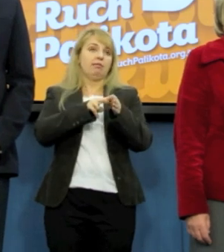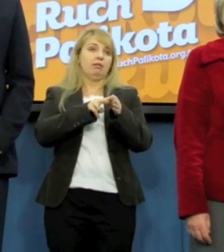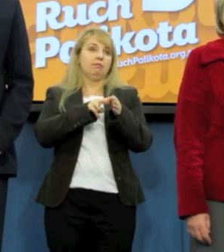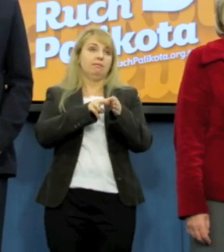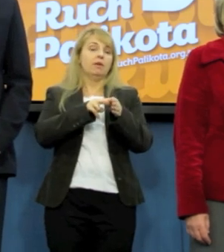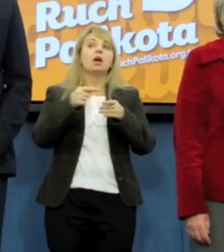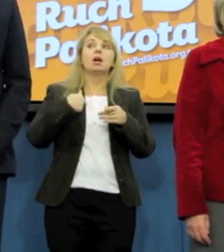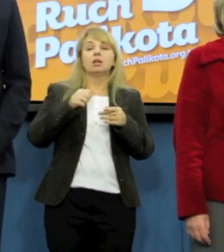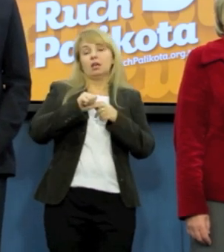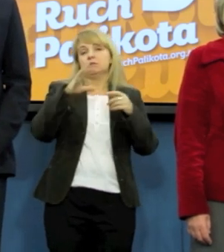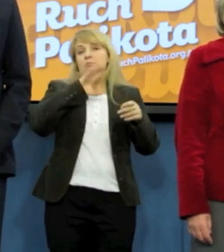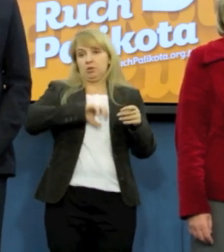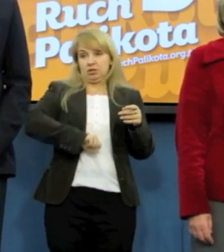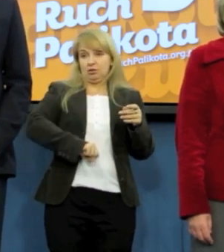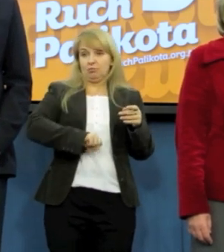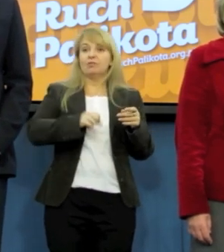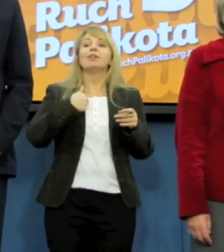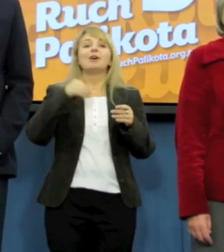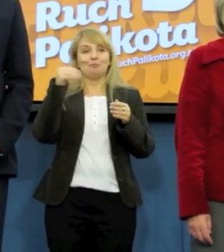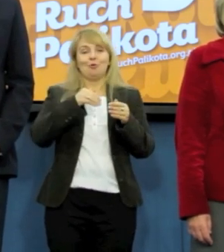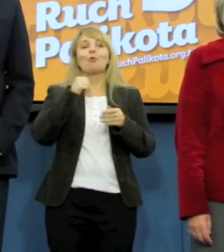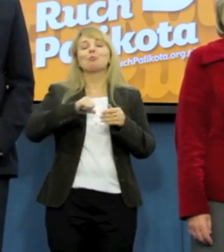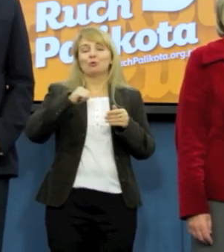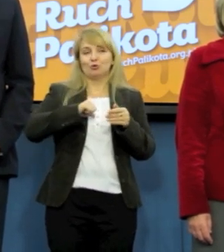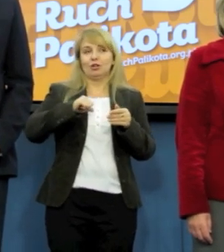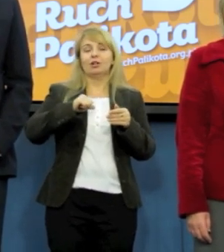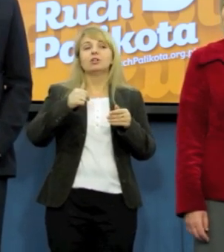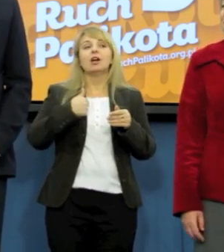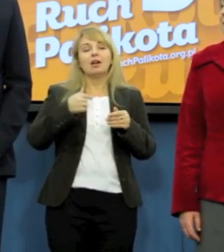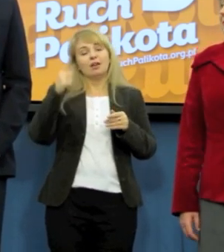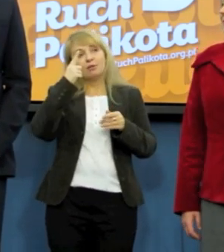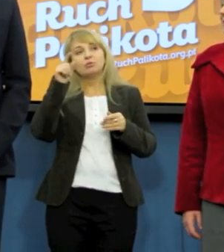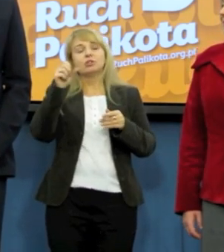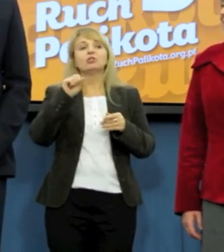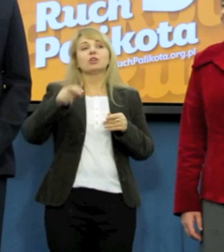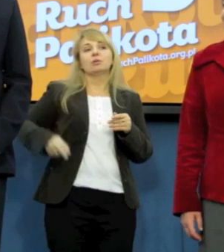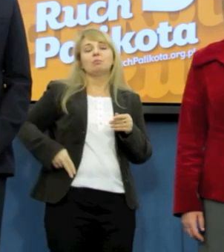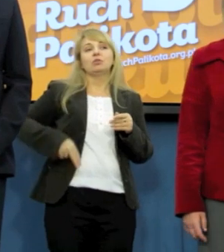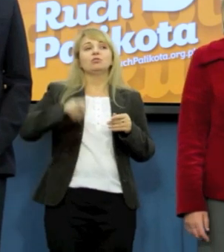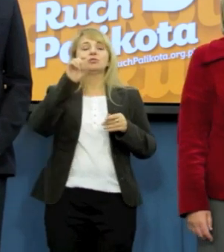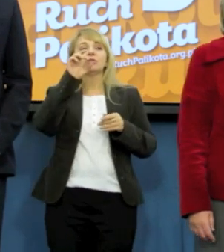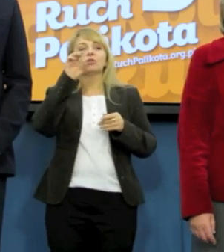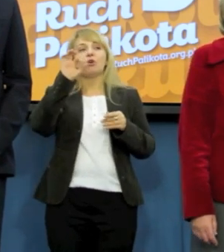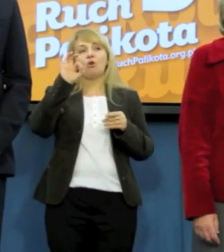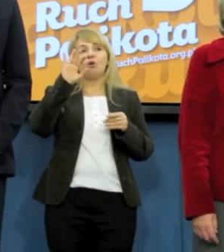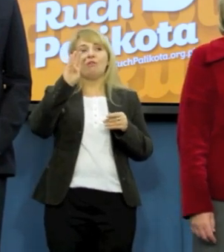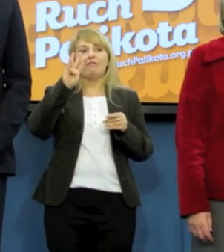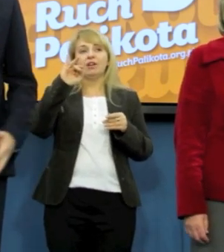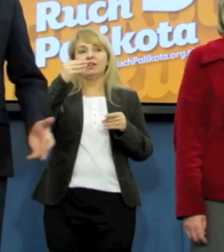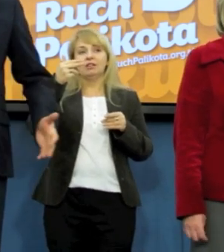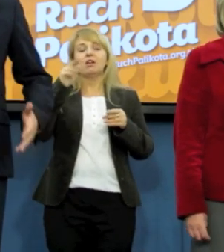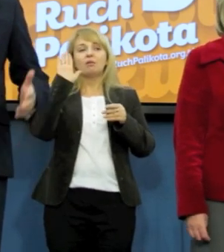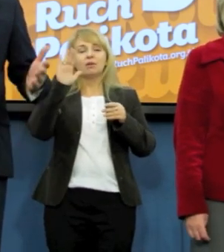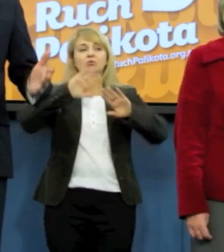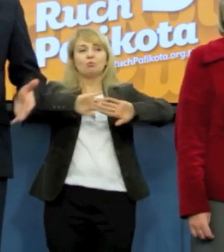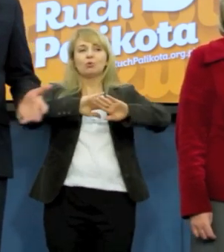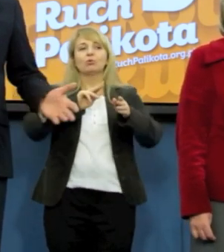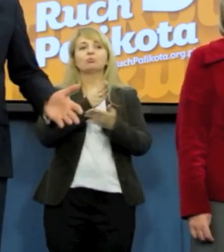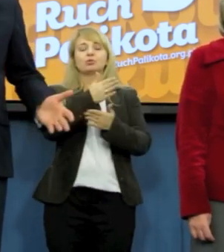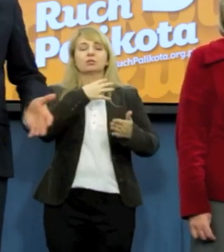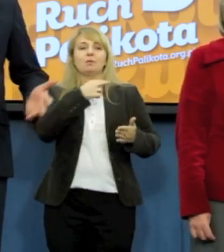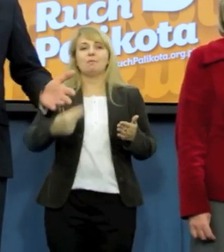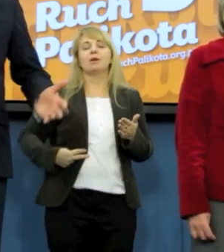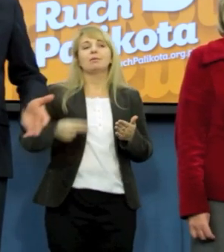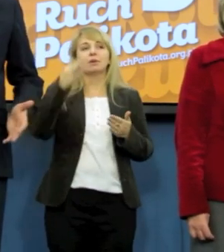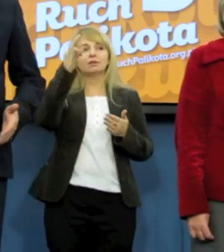cierpliwy. Możemy jeszcze poczekać wszystko wskazy na to, że Pan minister Gowin będzie broniony przez Pana Prajona Tuska tak długo jeszcze da. Więc nic się nie